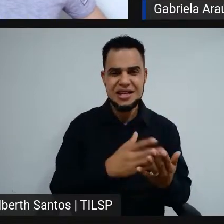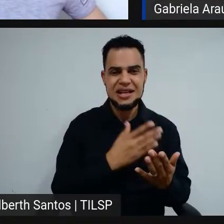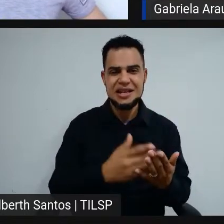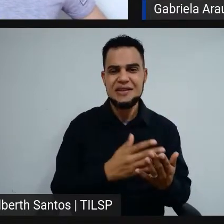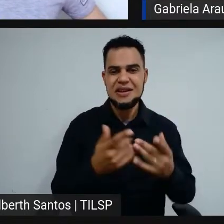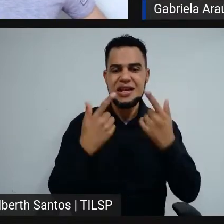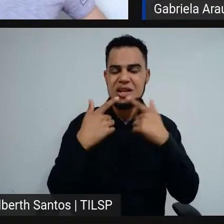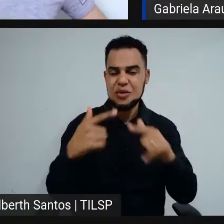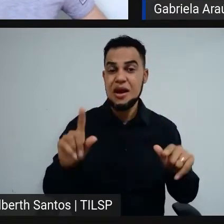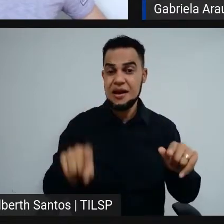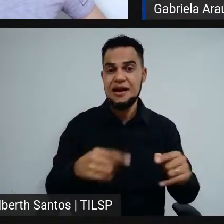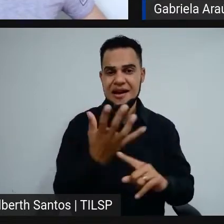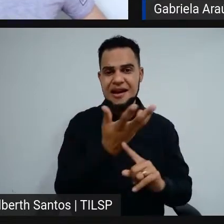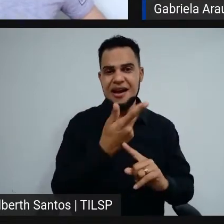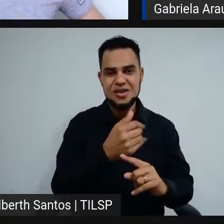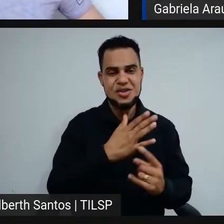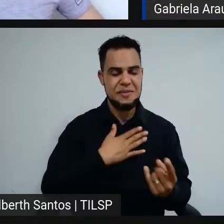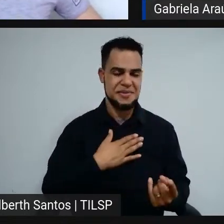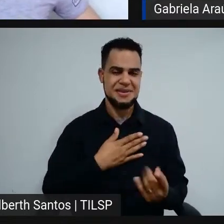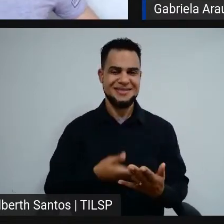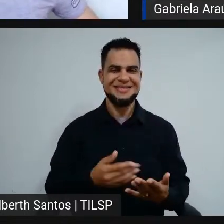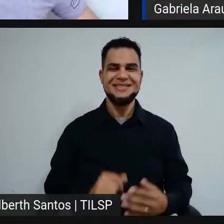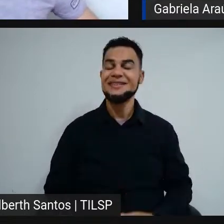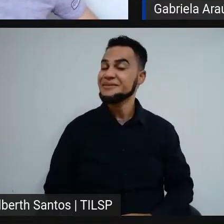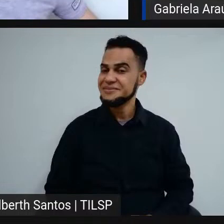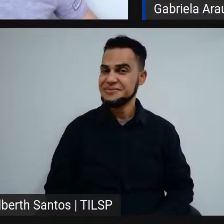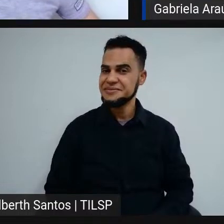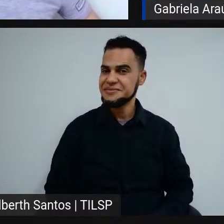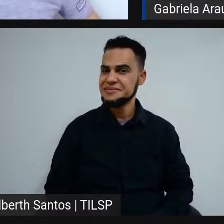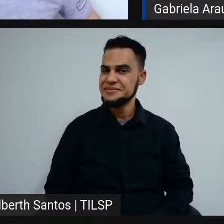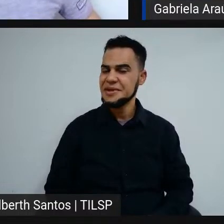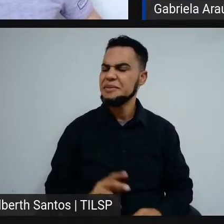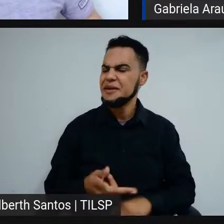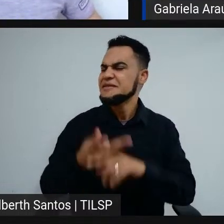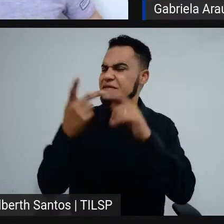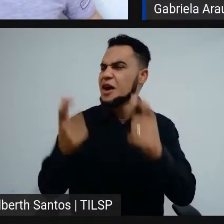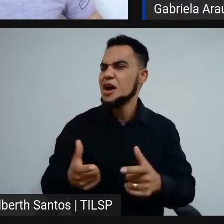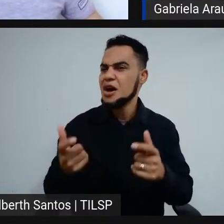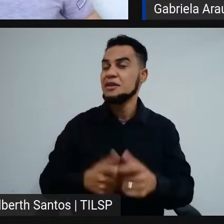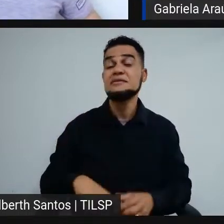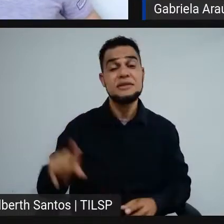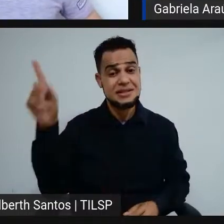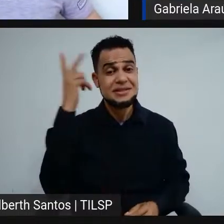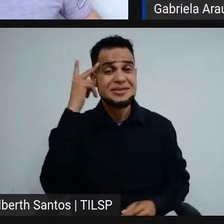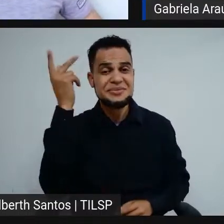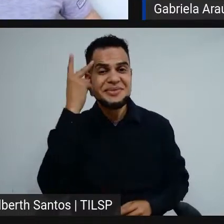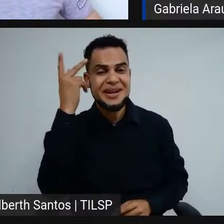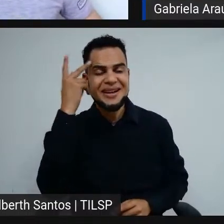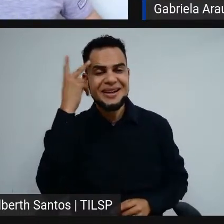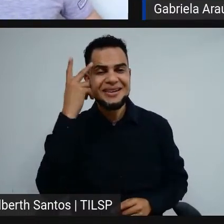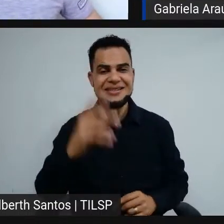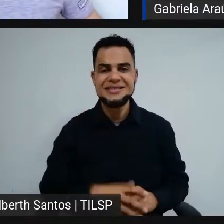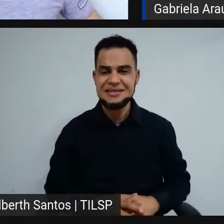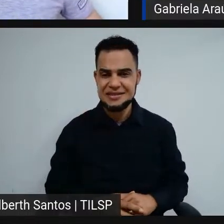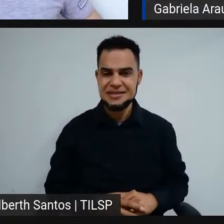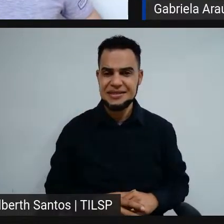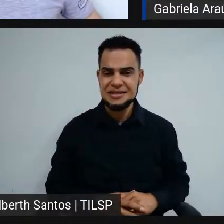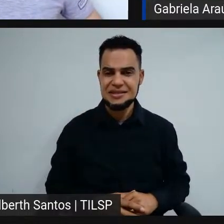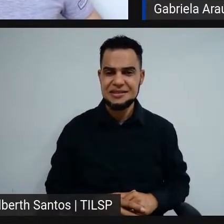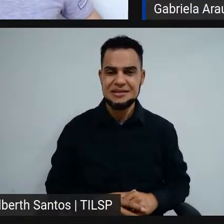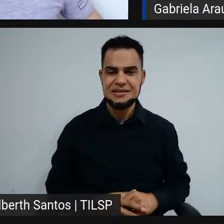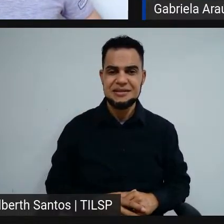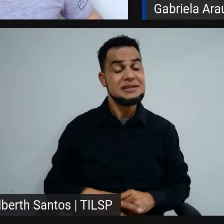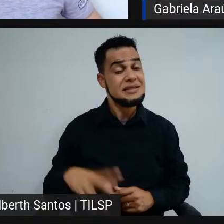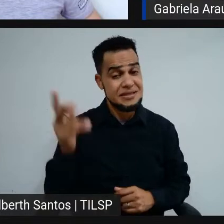Ó, ó, que legal, bacana. E a premiação foi onde? Foi em São Paulo. É, você foi para lá? Sim,